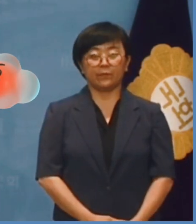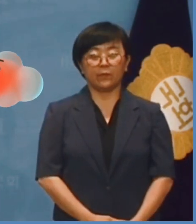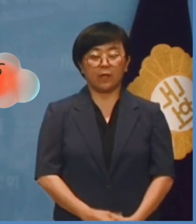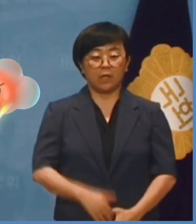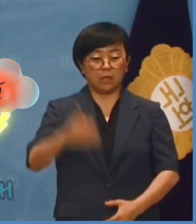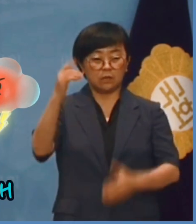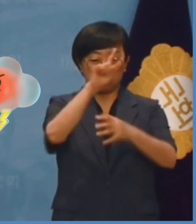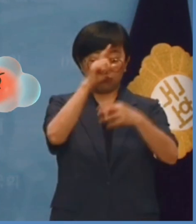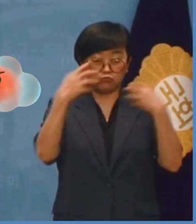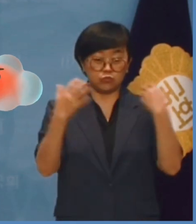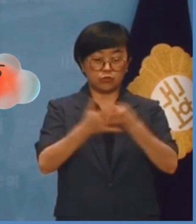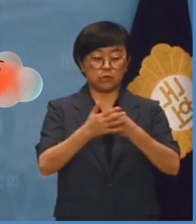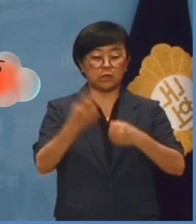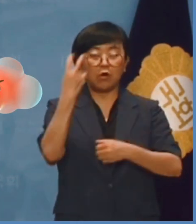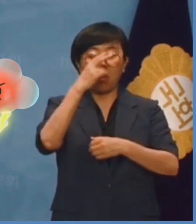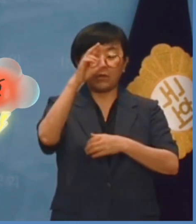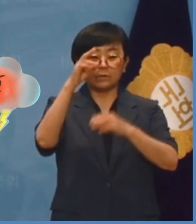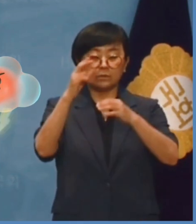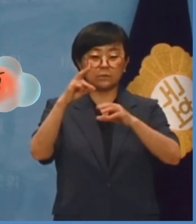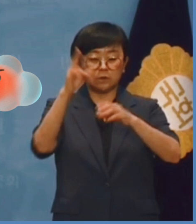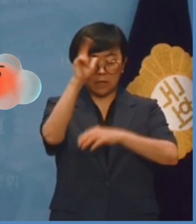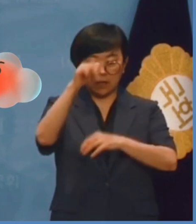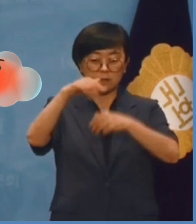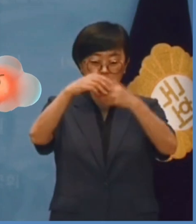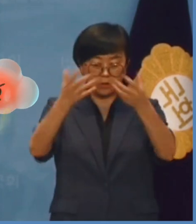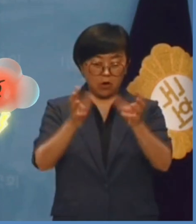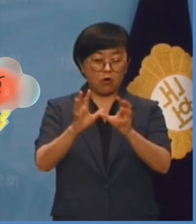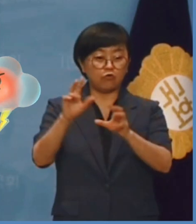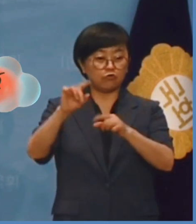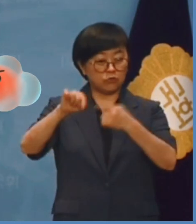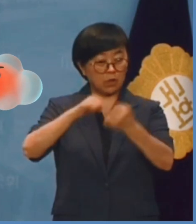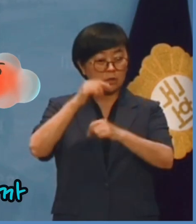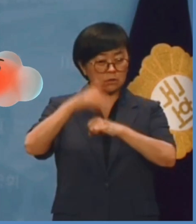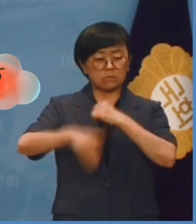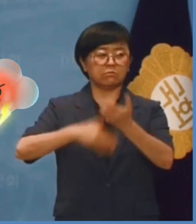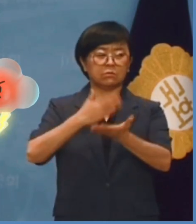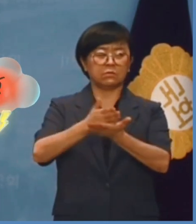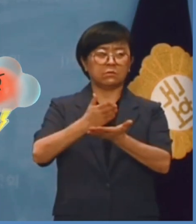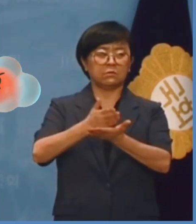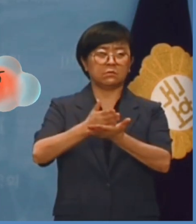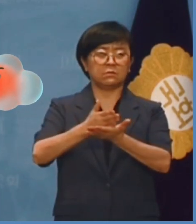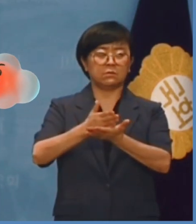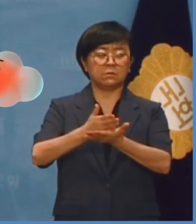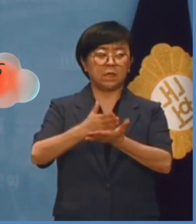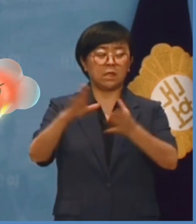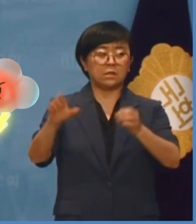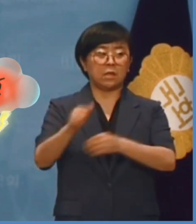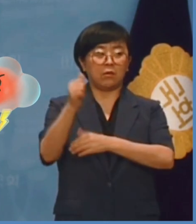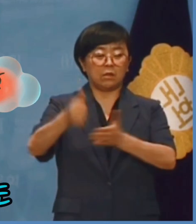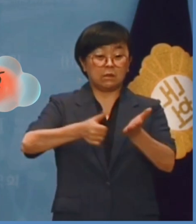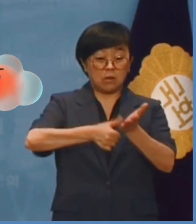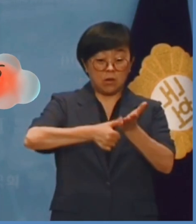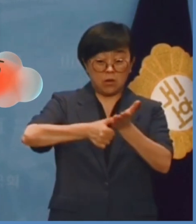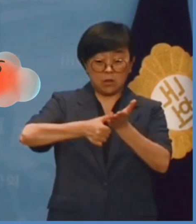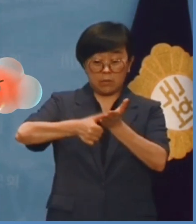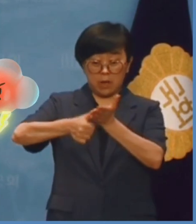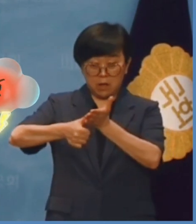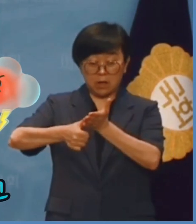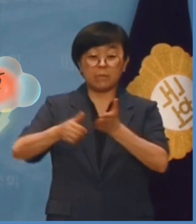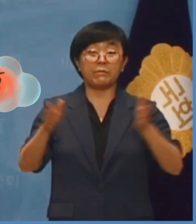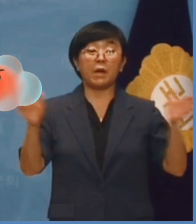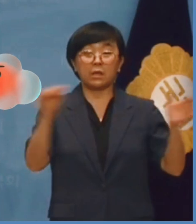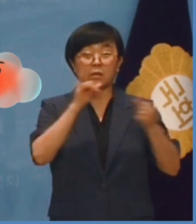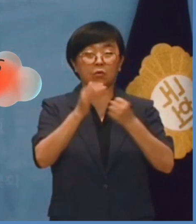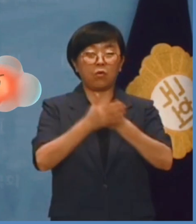대한민국 정부를 일개 검찰청 운영하듯 운영하겠다는 것입니까? 장관은 결제만 하는 허수아비로